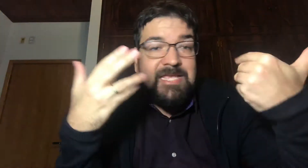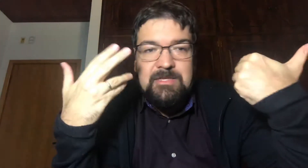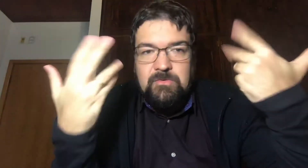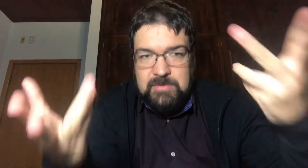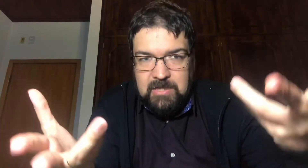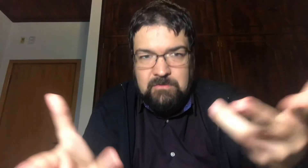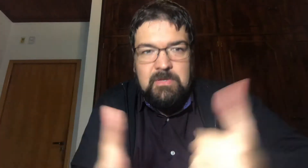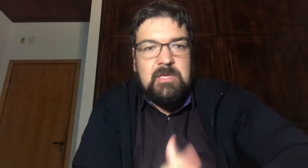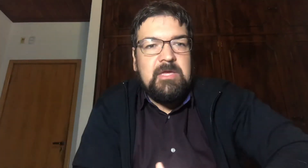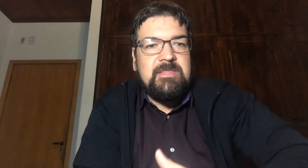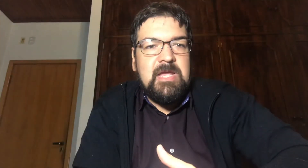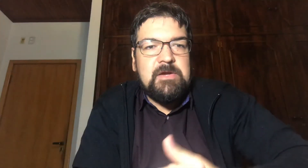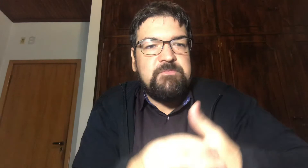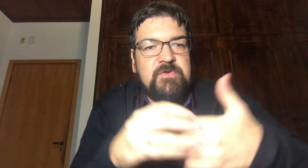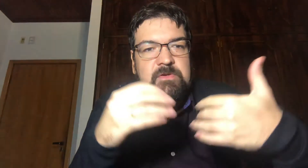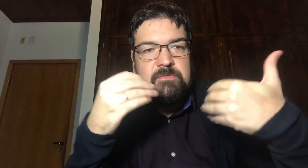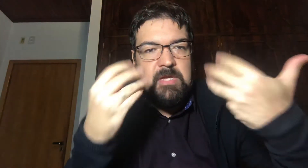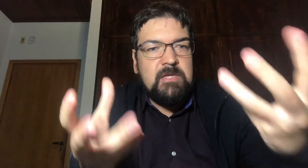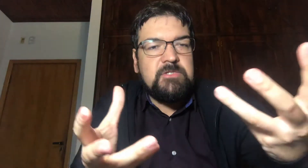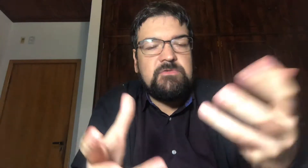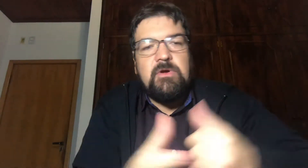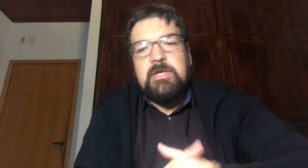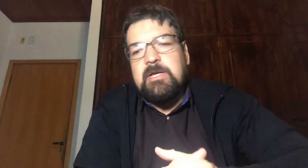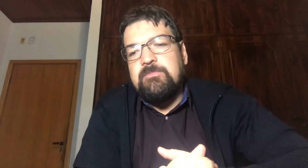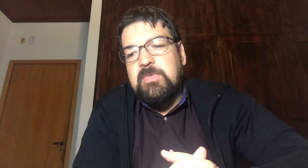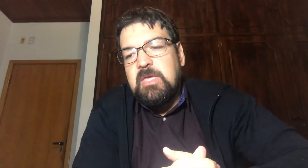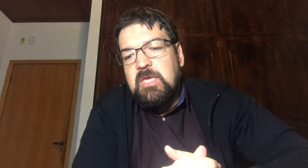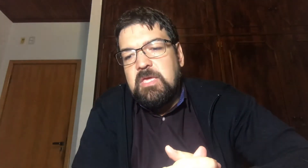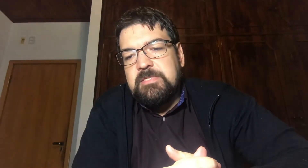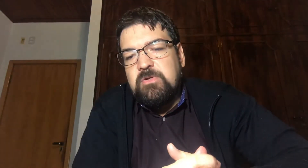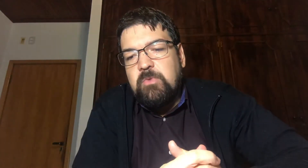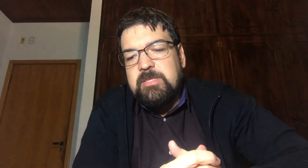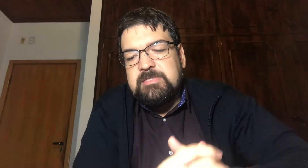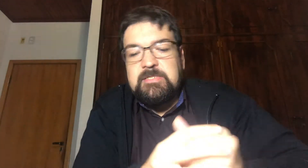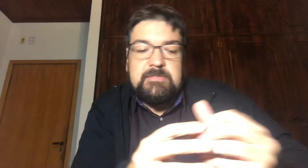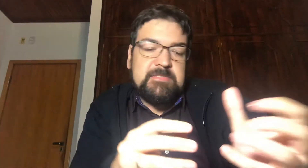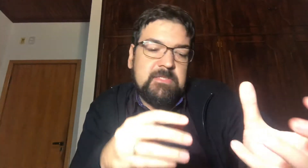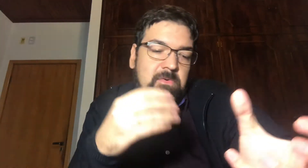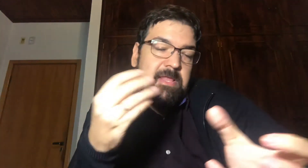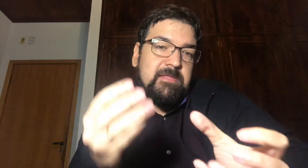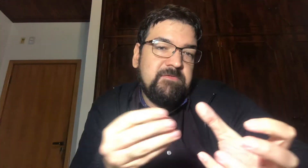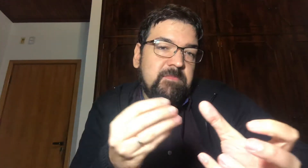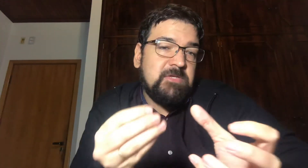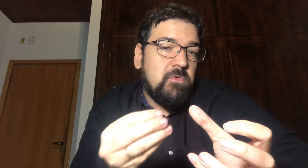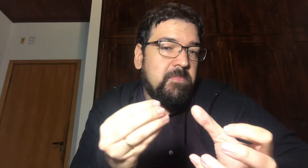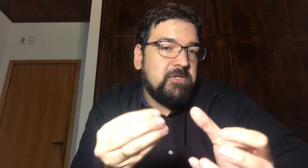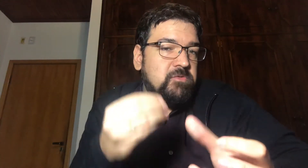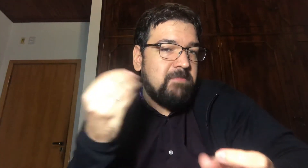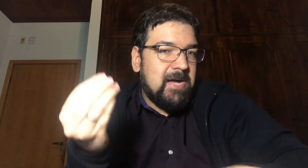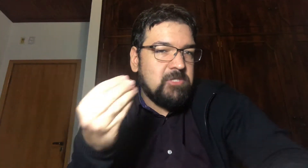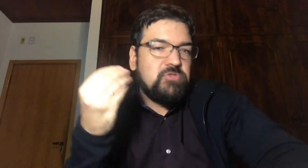ainda não tenho Nem a Cryptirium Nem a Storica E são moedas que estão Relativamente com preço baixo